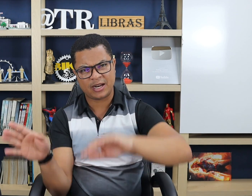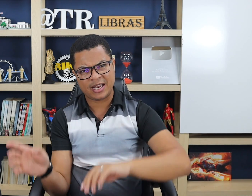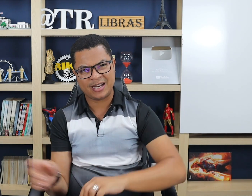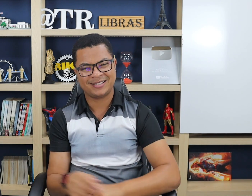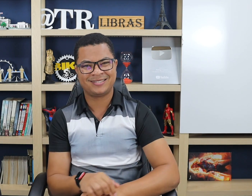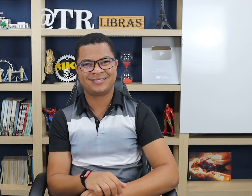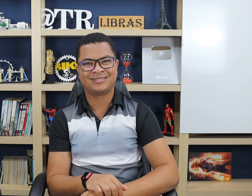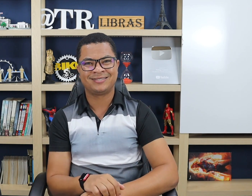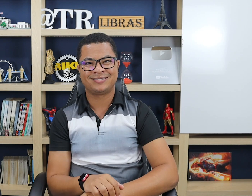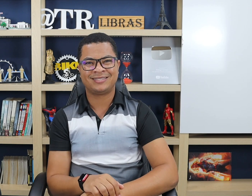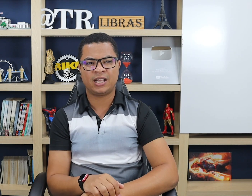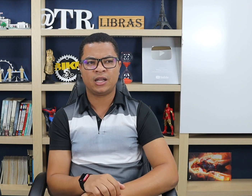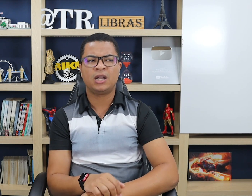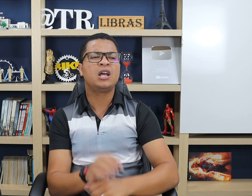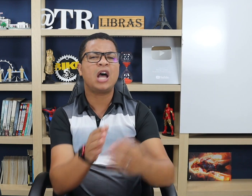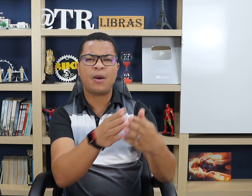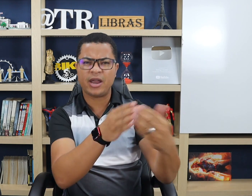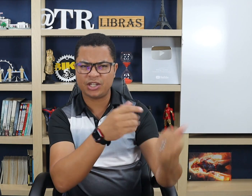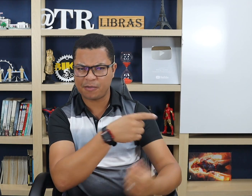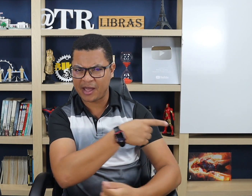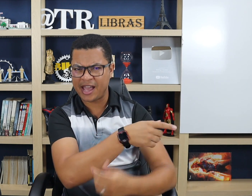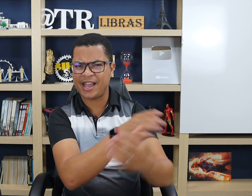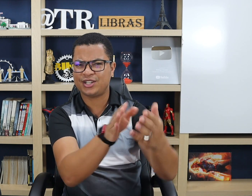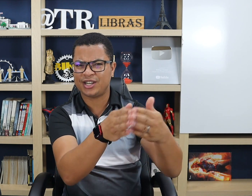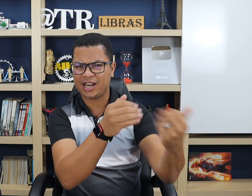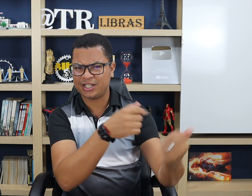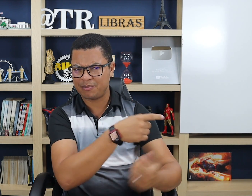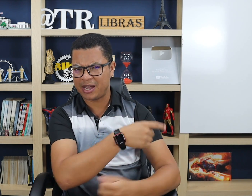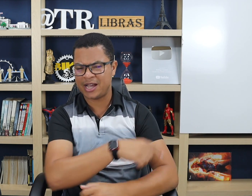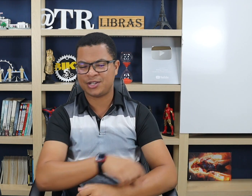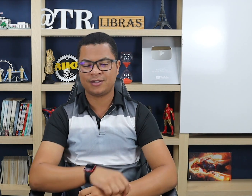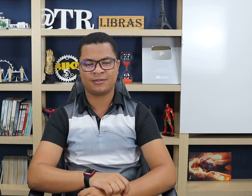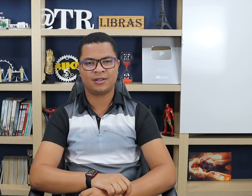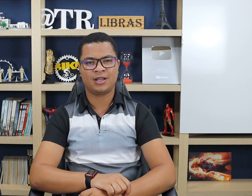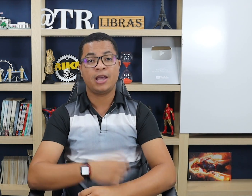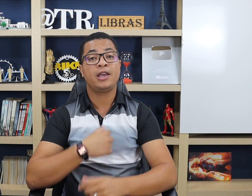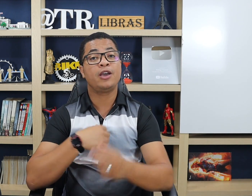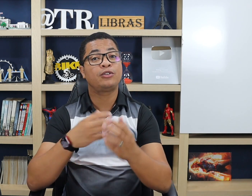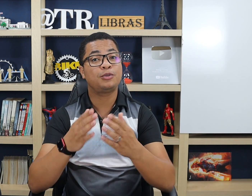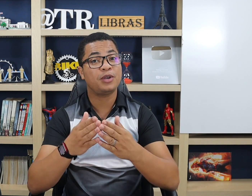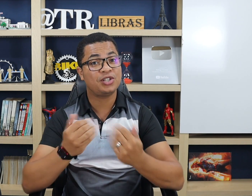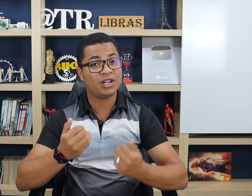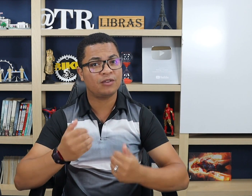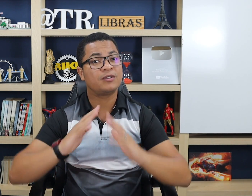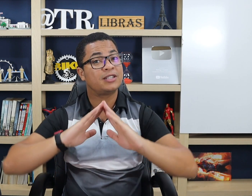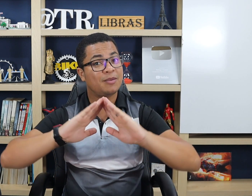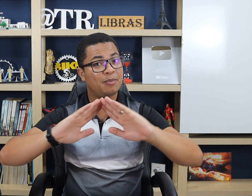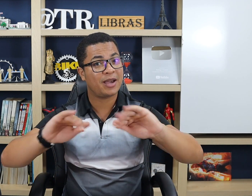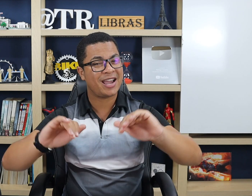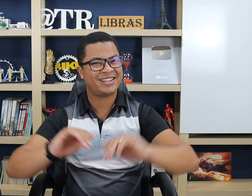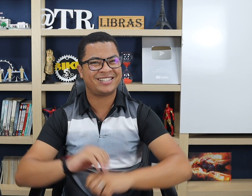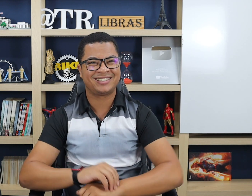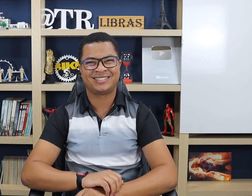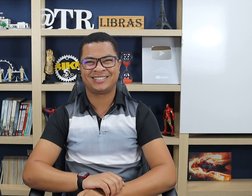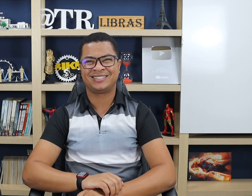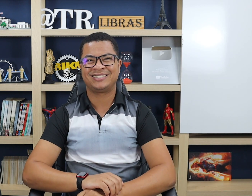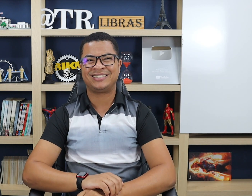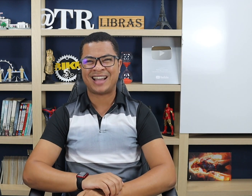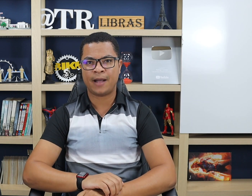pra ele. Não, ele te pede. Eu tô te pedindo, você me pede, tá?